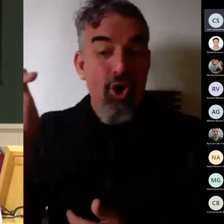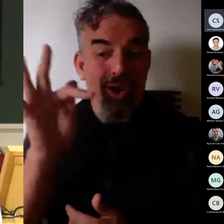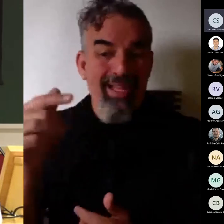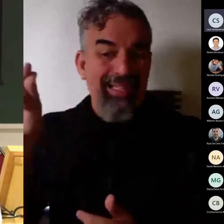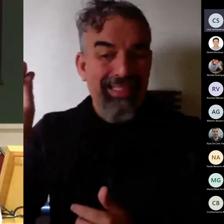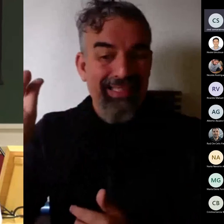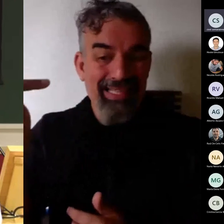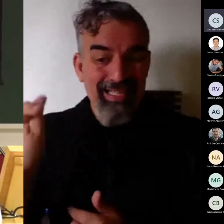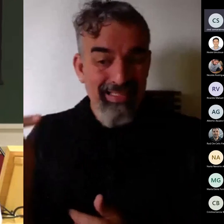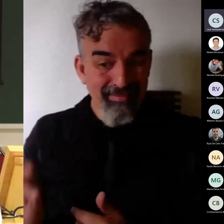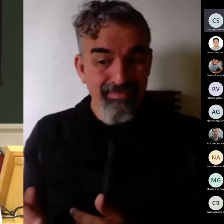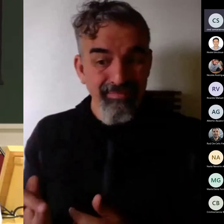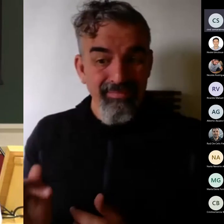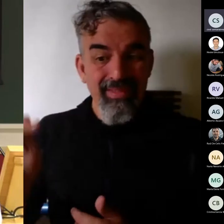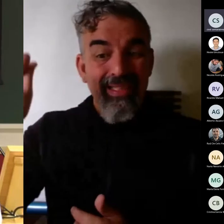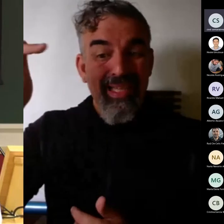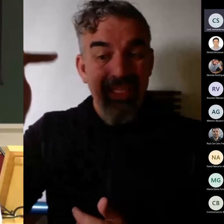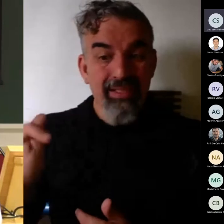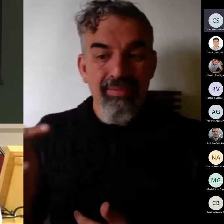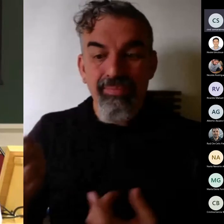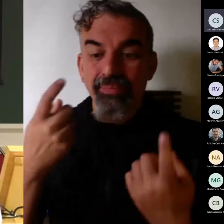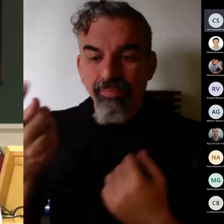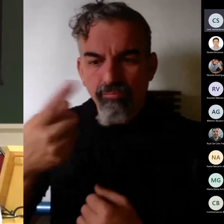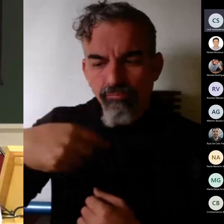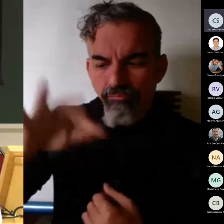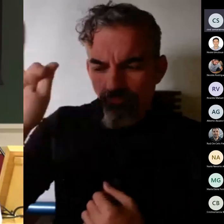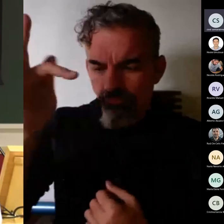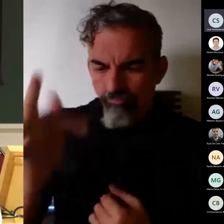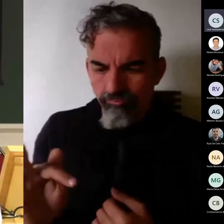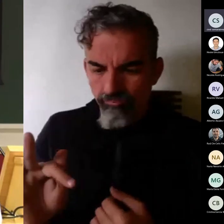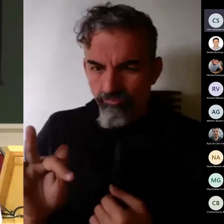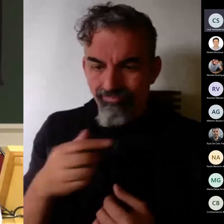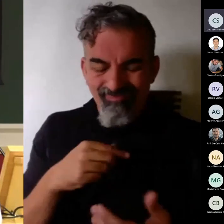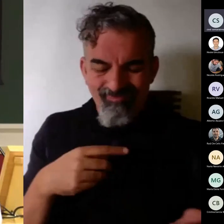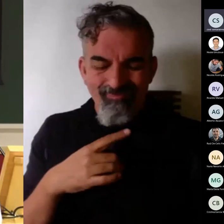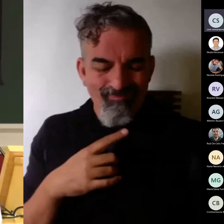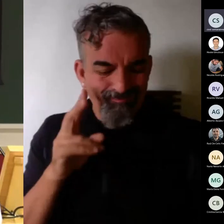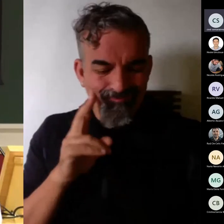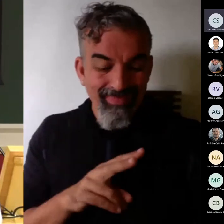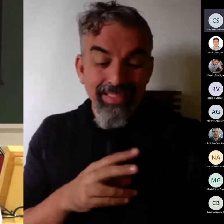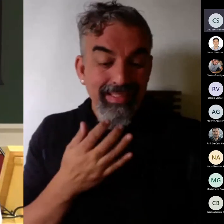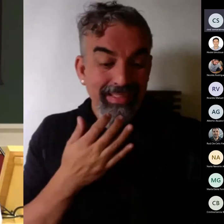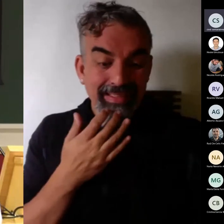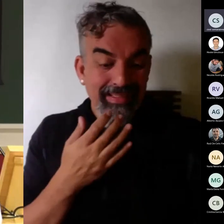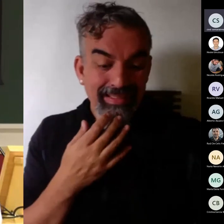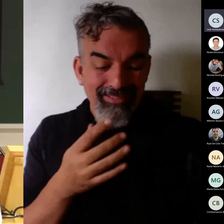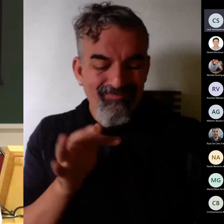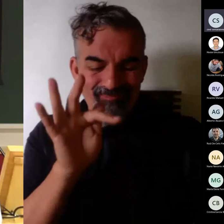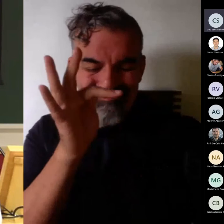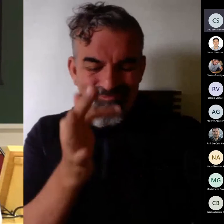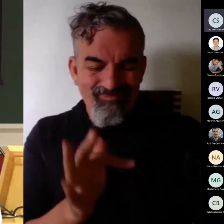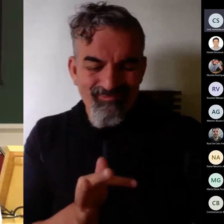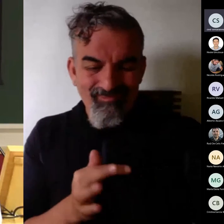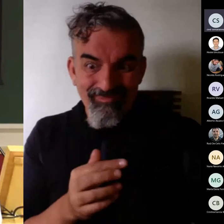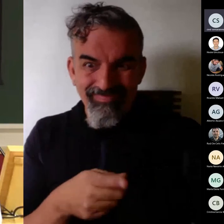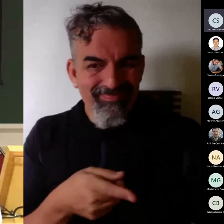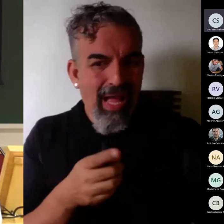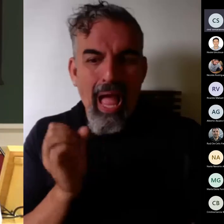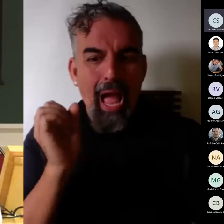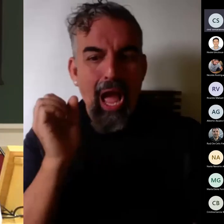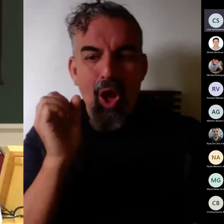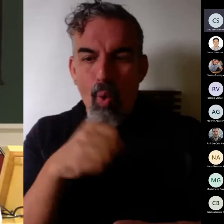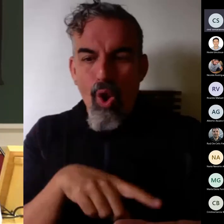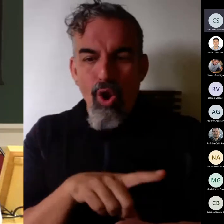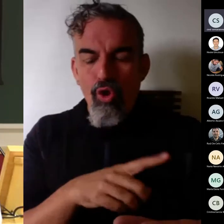que el alumno contesta ve los resultados y si no está de acuerdo con alguno de los resultados tiene una